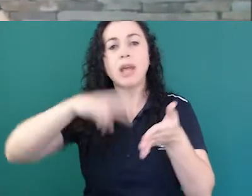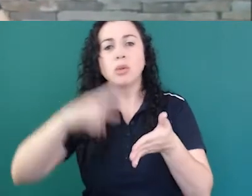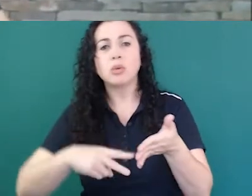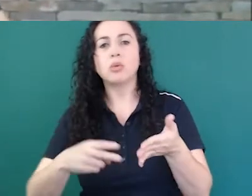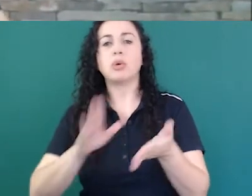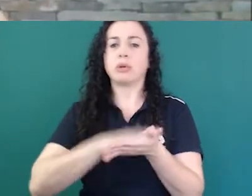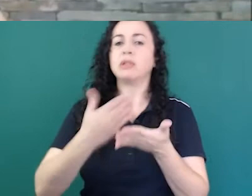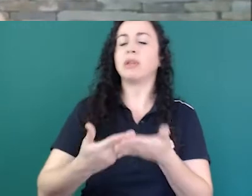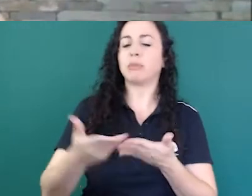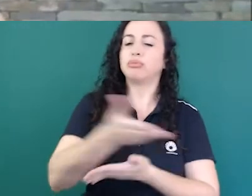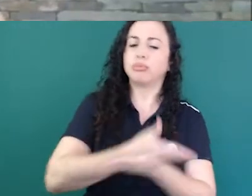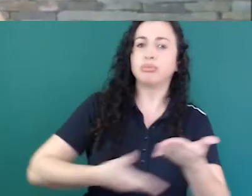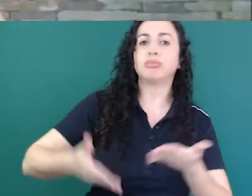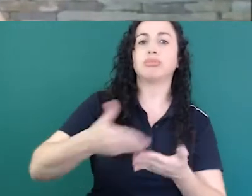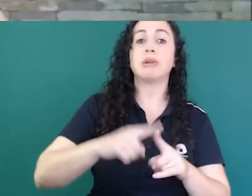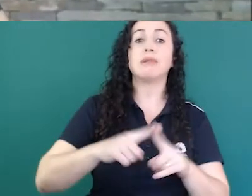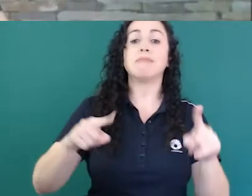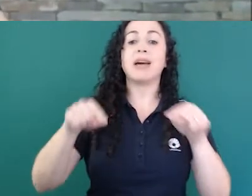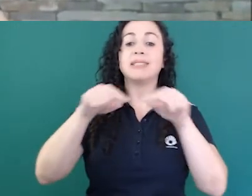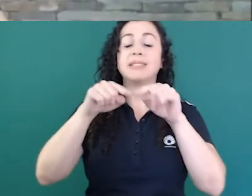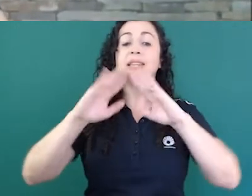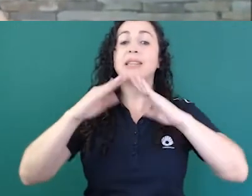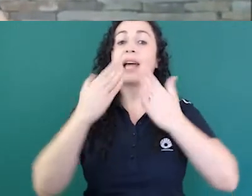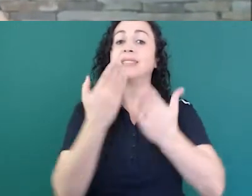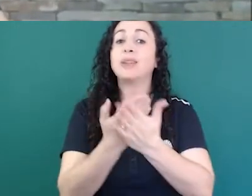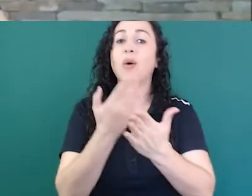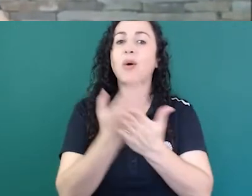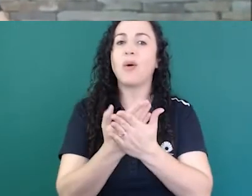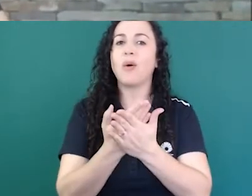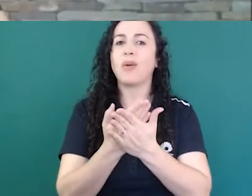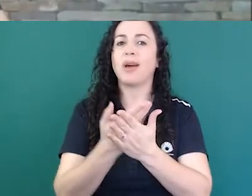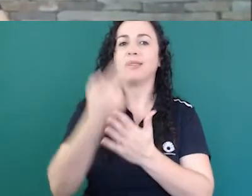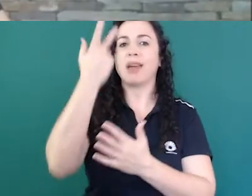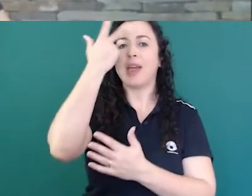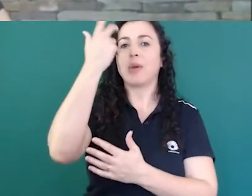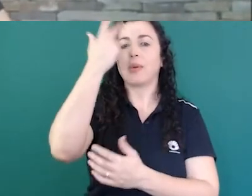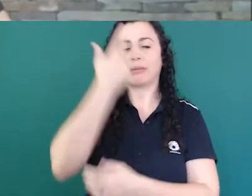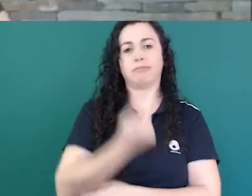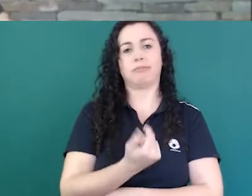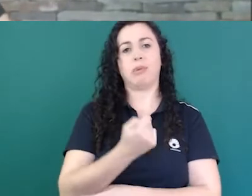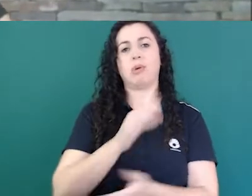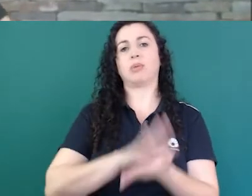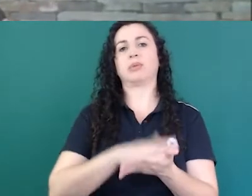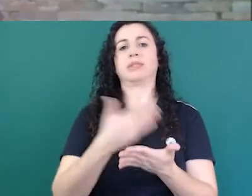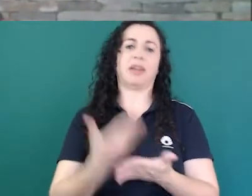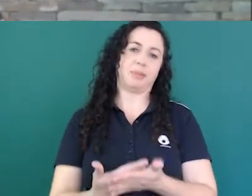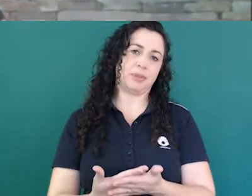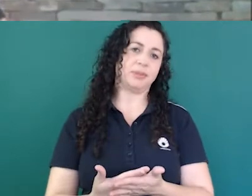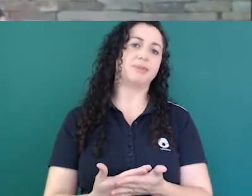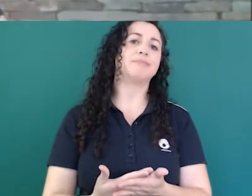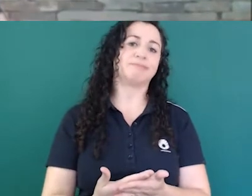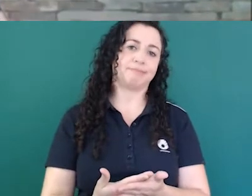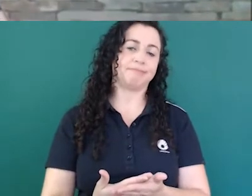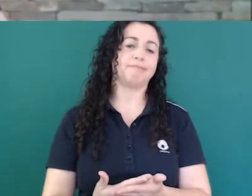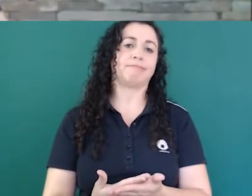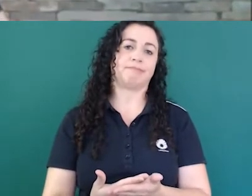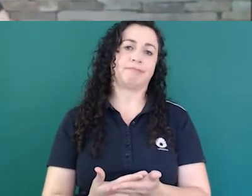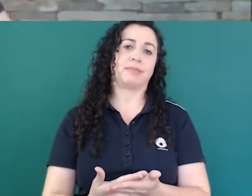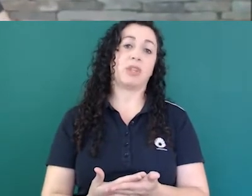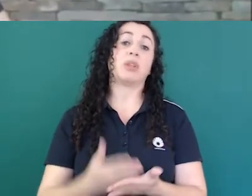ensino fundamental de uma forma geral ainda tem poucos intérpretes eles estão em uma ou outra escola então tem